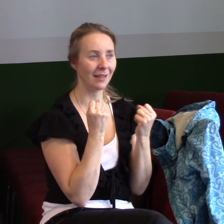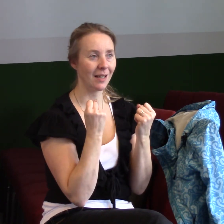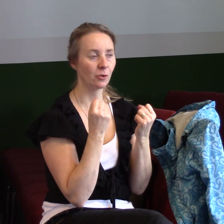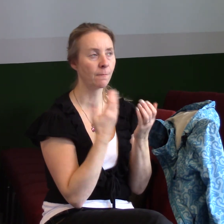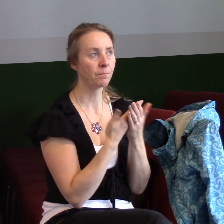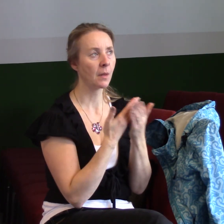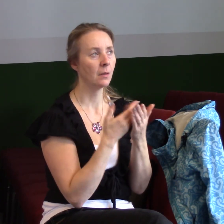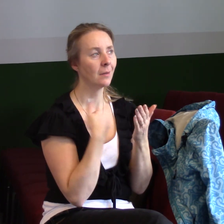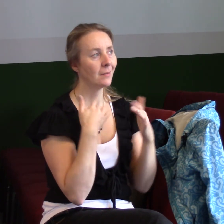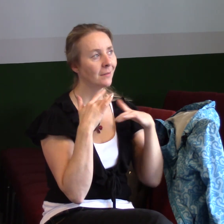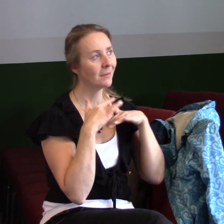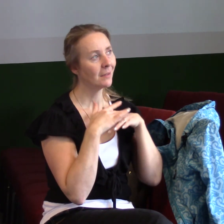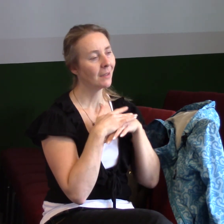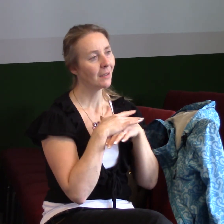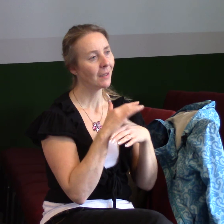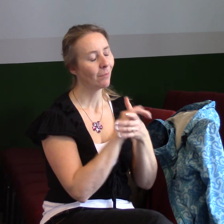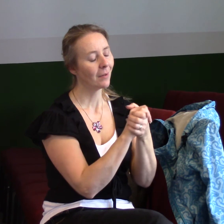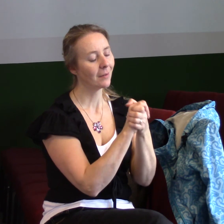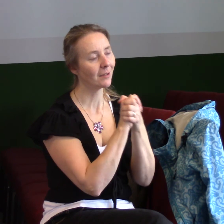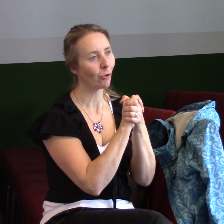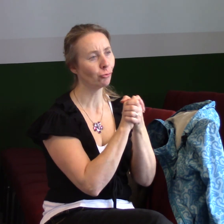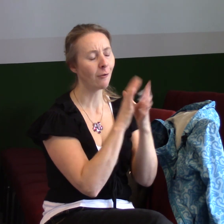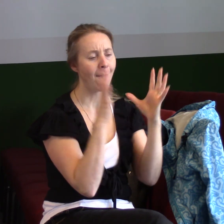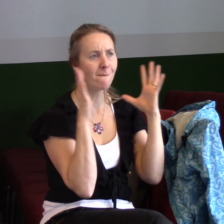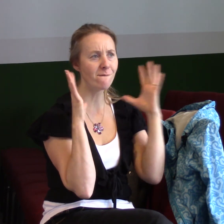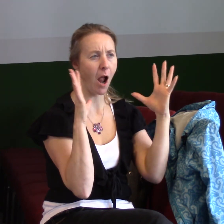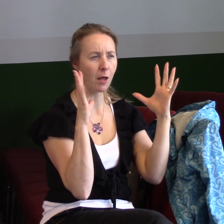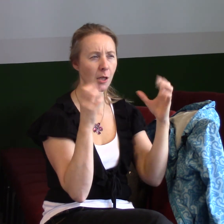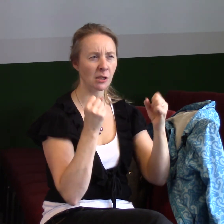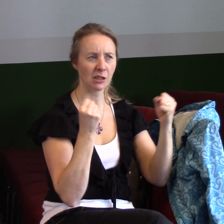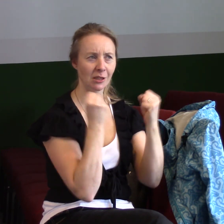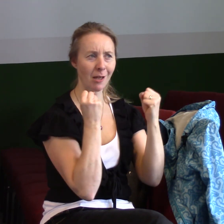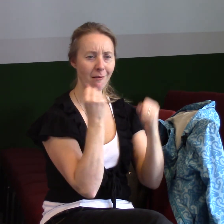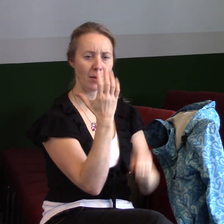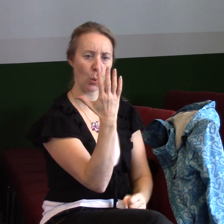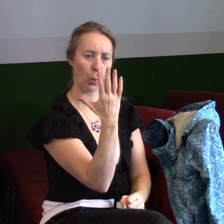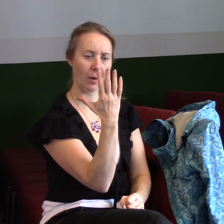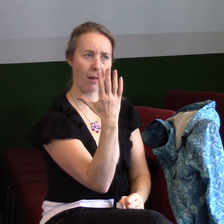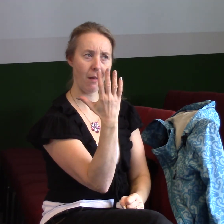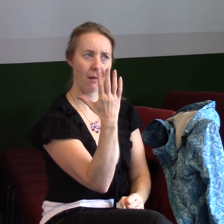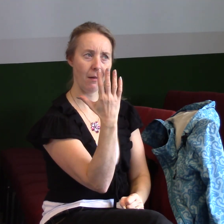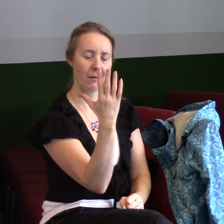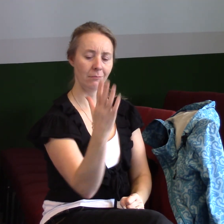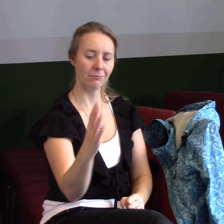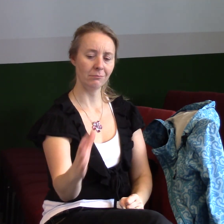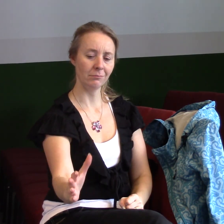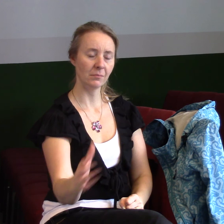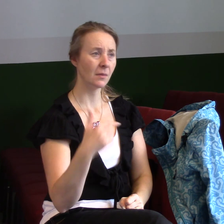že nejen cítím, jak se držím te velké silné ruky. Vůbec ničemu nerozumím, nemám žádnou odpověď. Všechno kolem mě je vzhůru